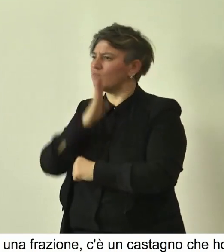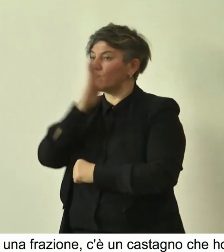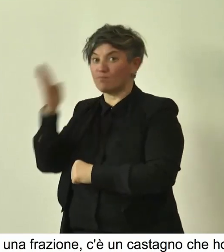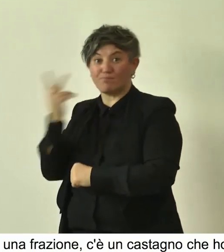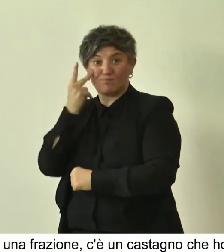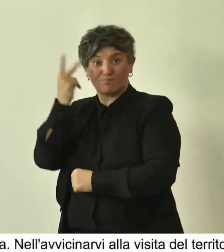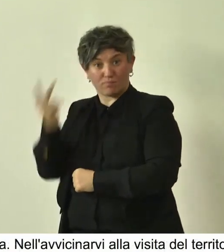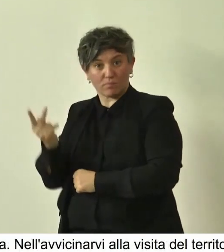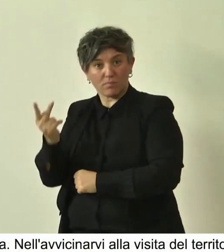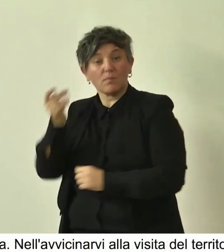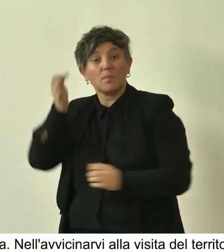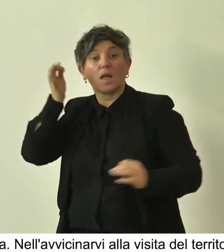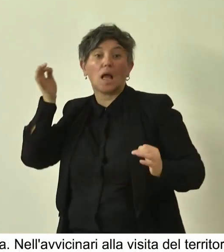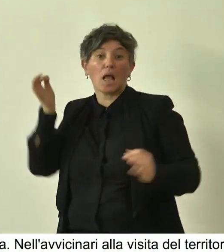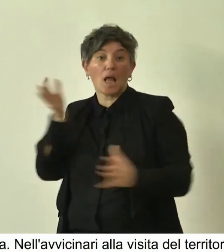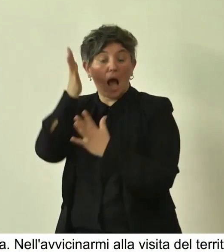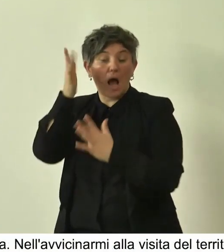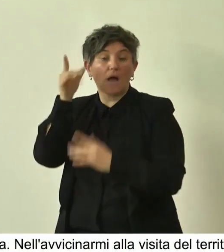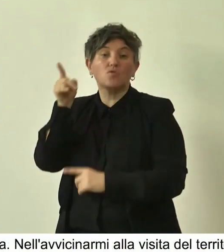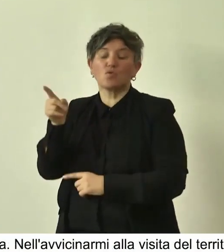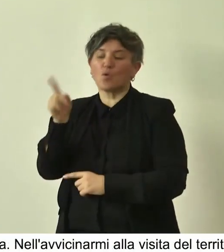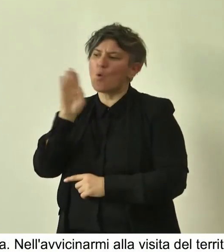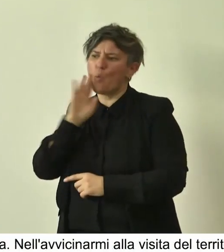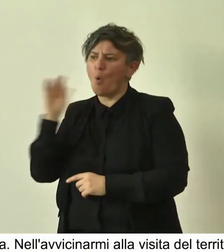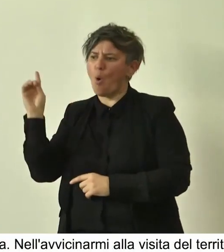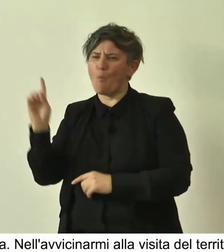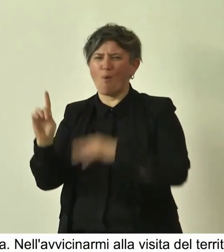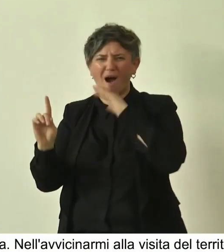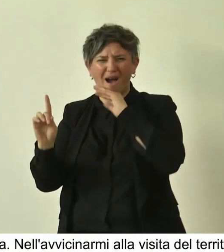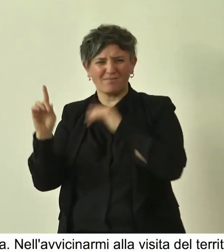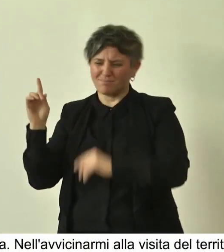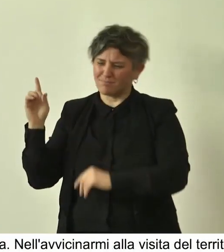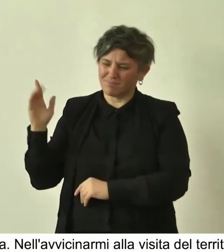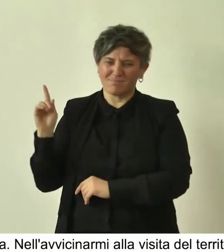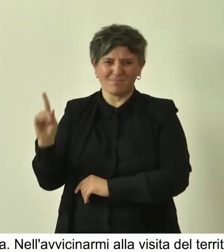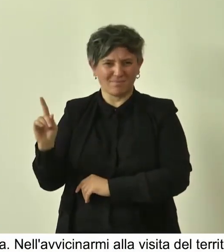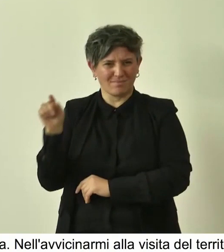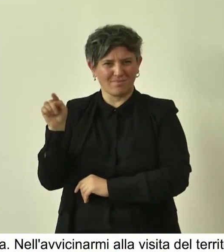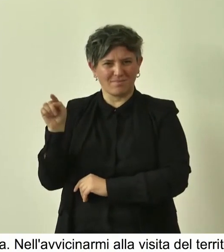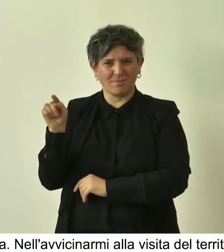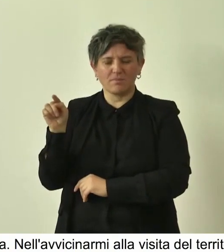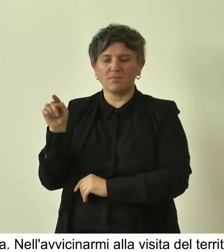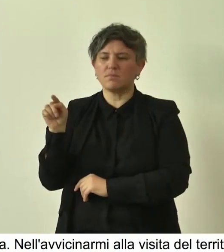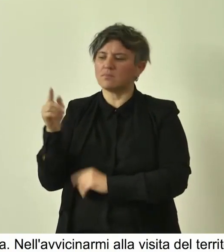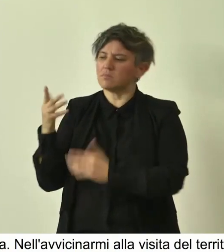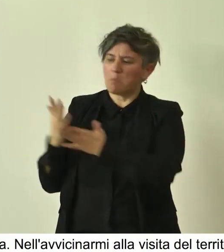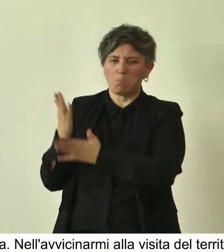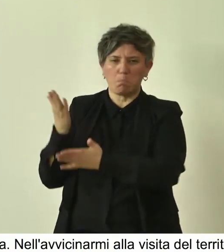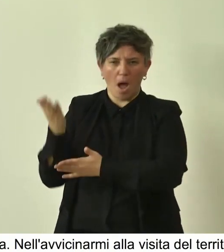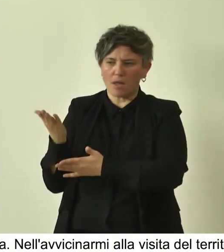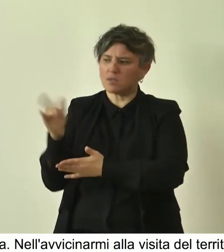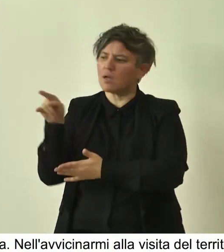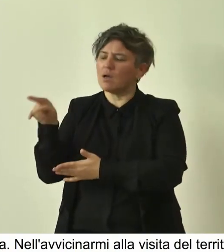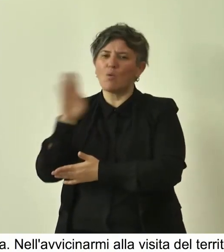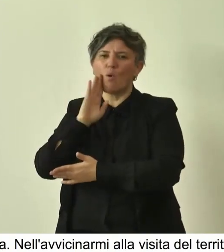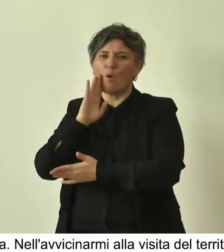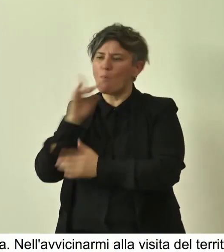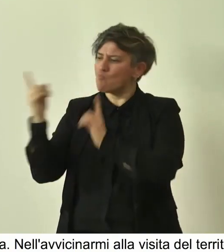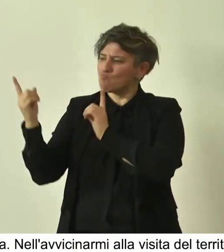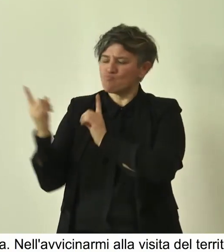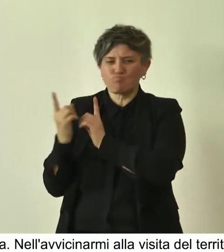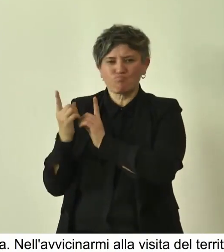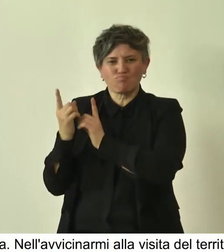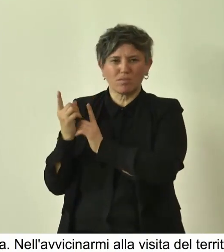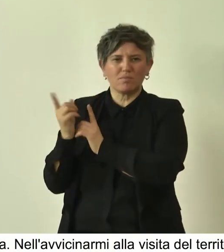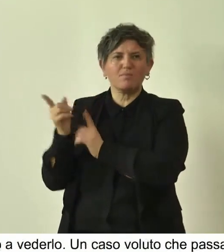caso ha voluto che in quel momento passasse un vecchio signore e in modo molto gentile si è avvicinato a